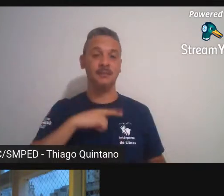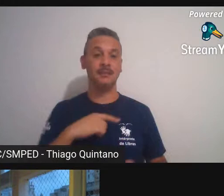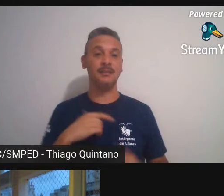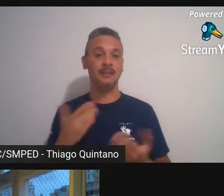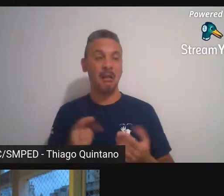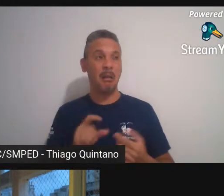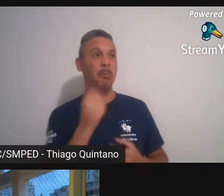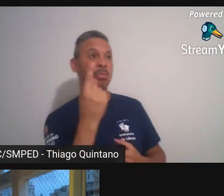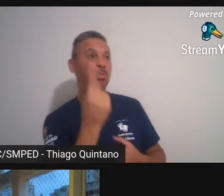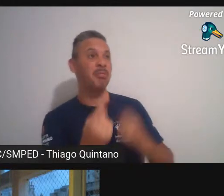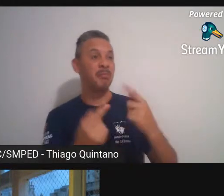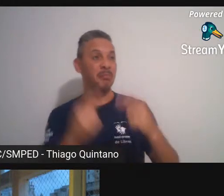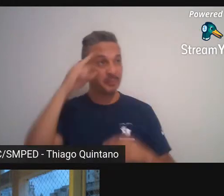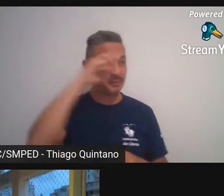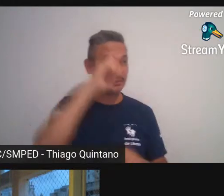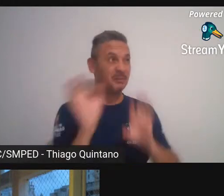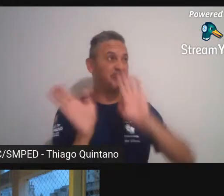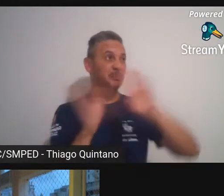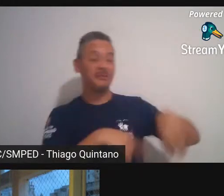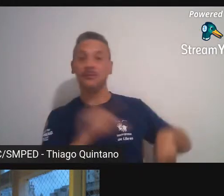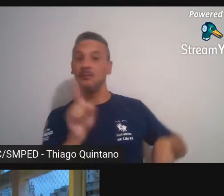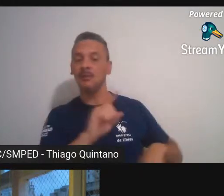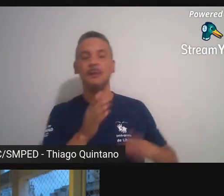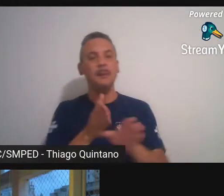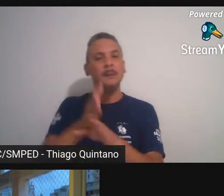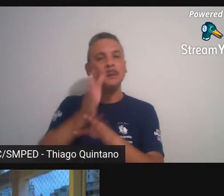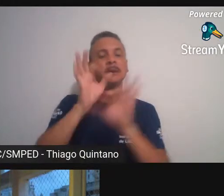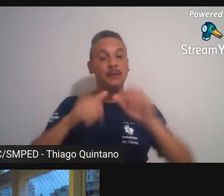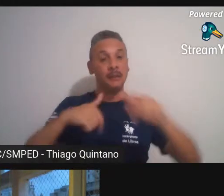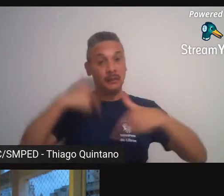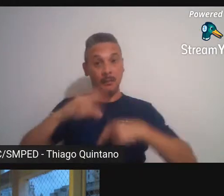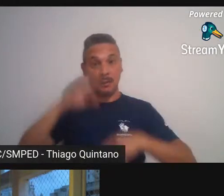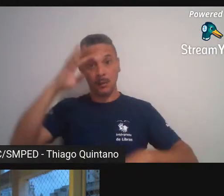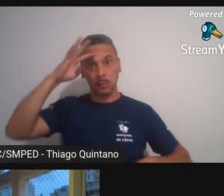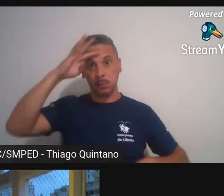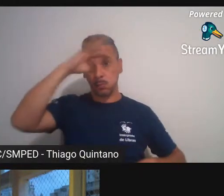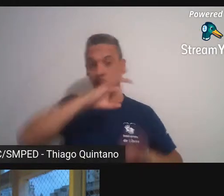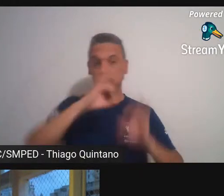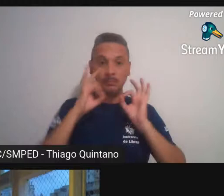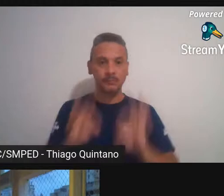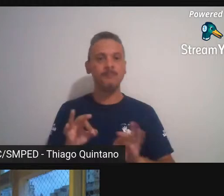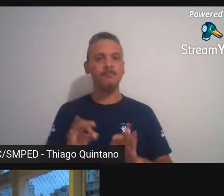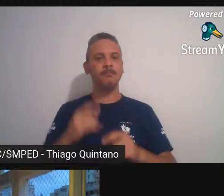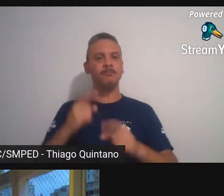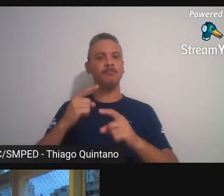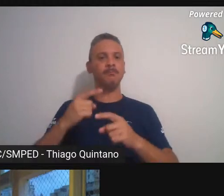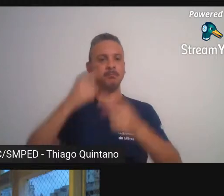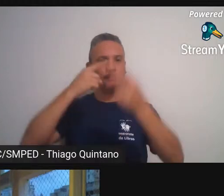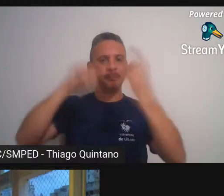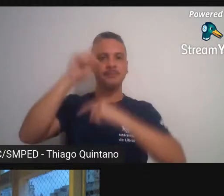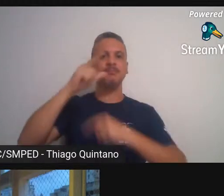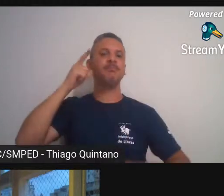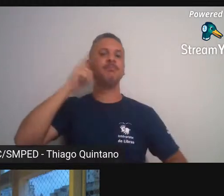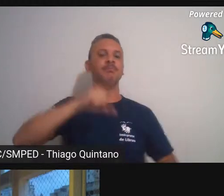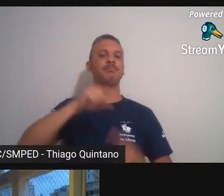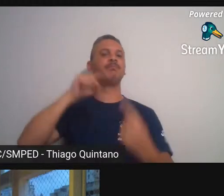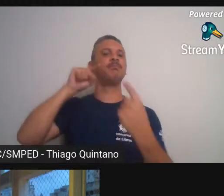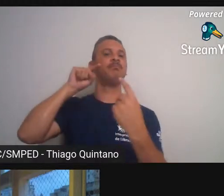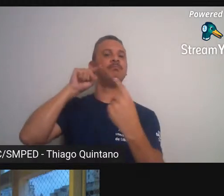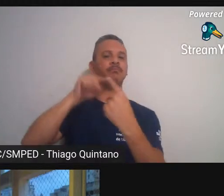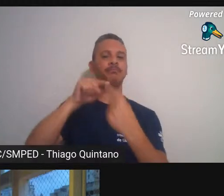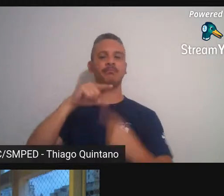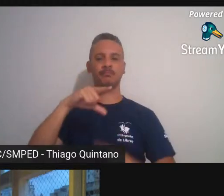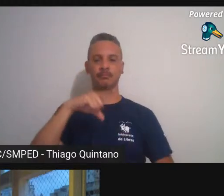de uma ou outra dificuldade então foi um trabalho muito intenso de superar as dificuldades e superar as